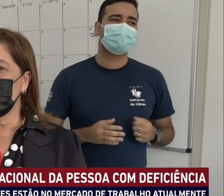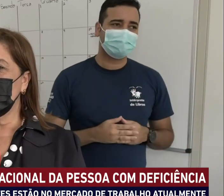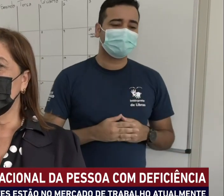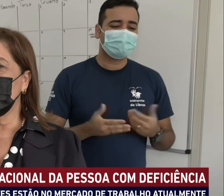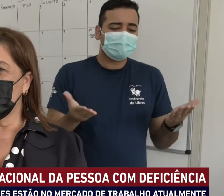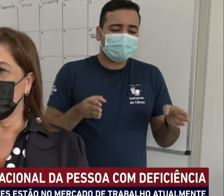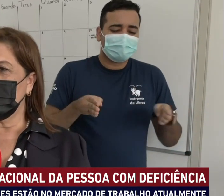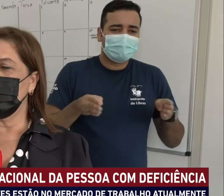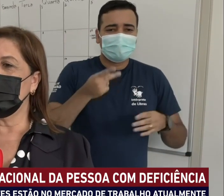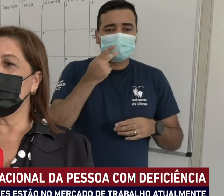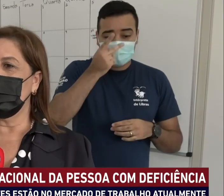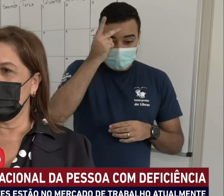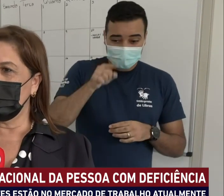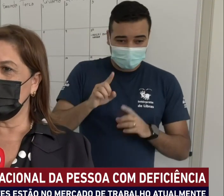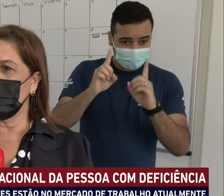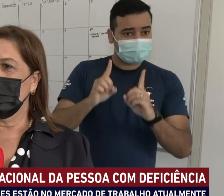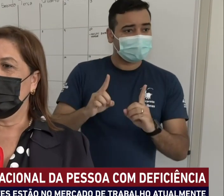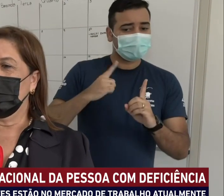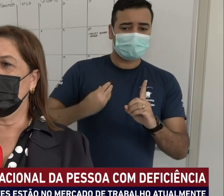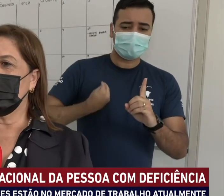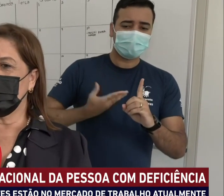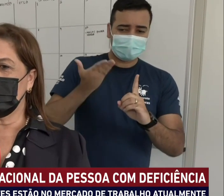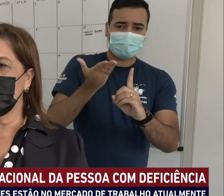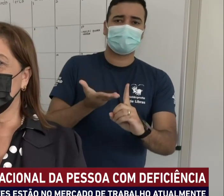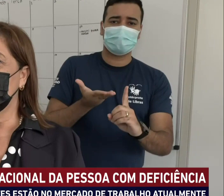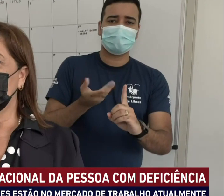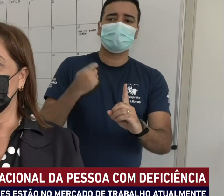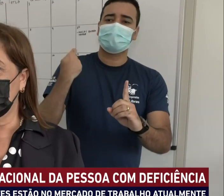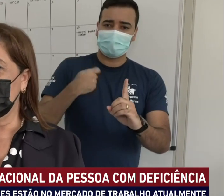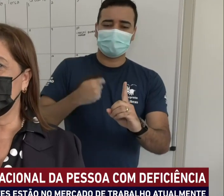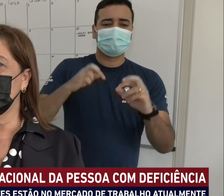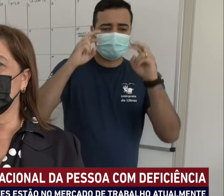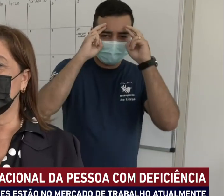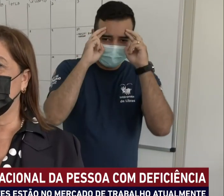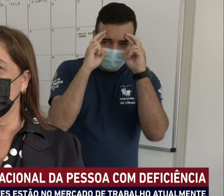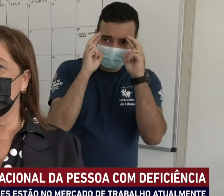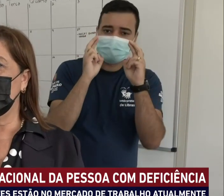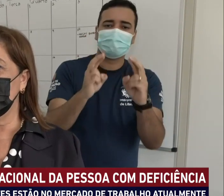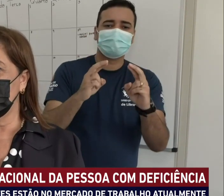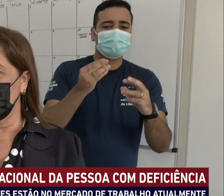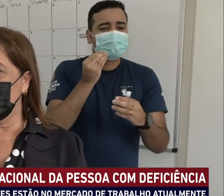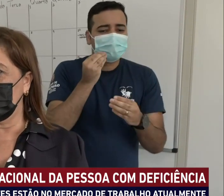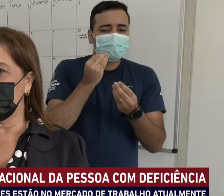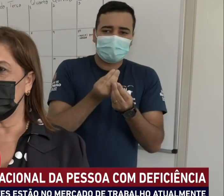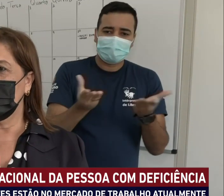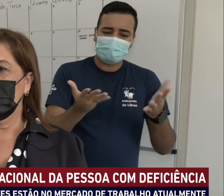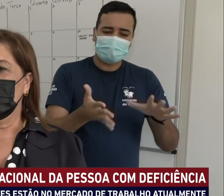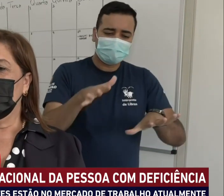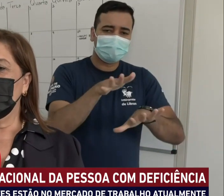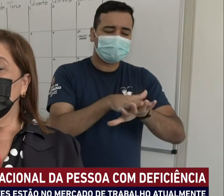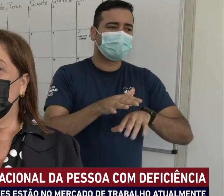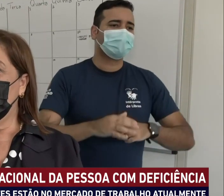se dizer que a pessoa com deficiência existe e elas precisam ser respeitadas, ter oportunidades incluídas.